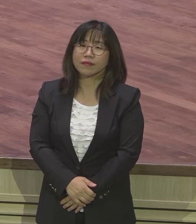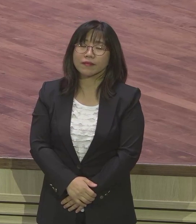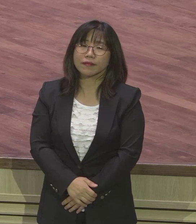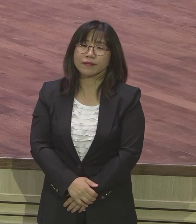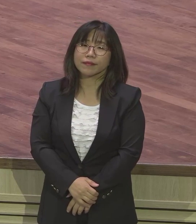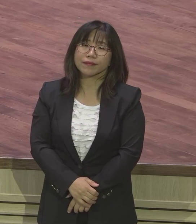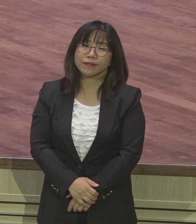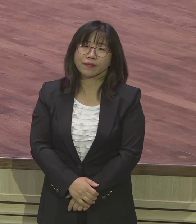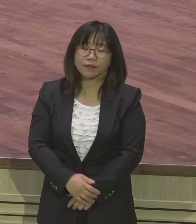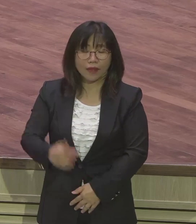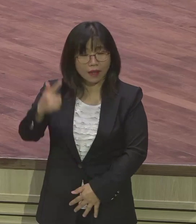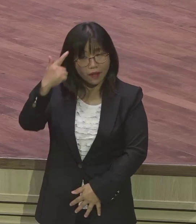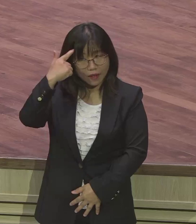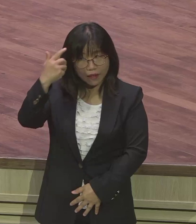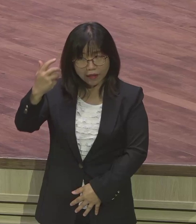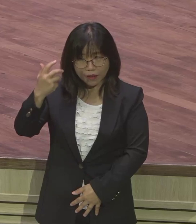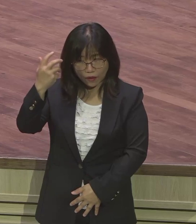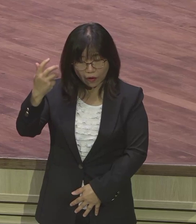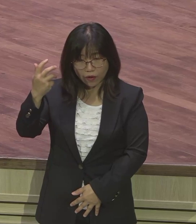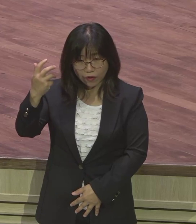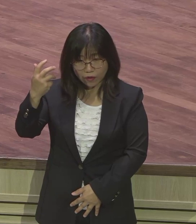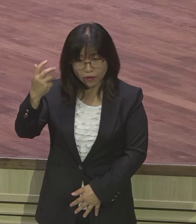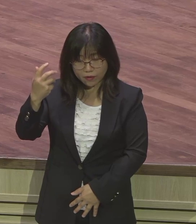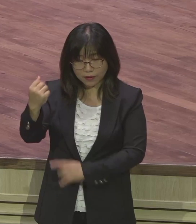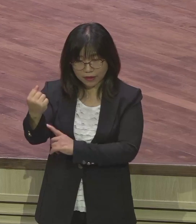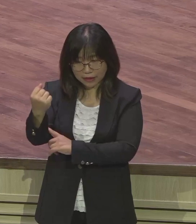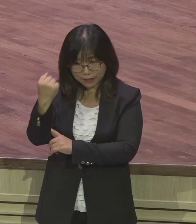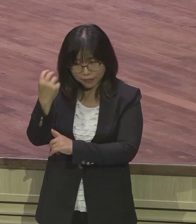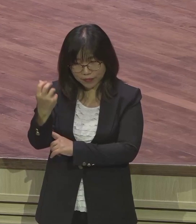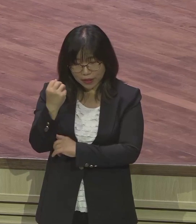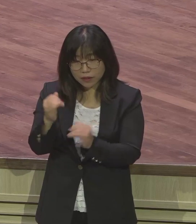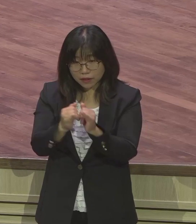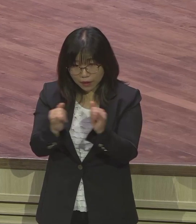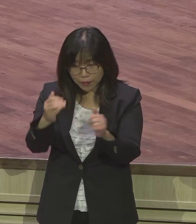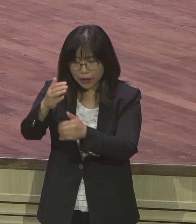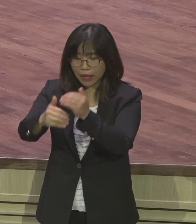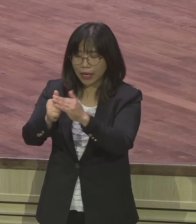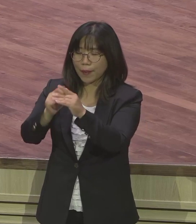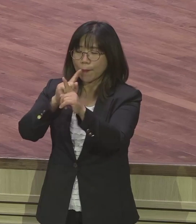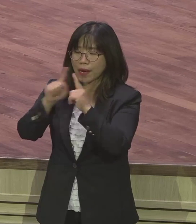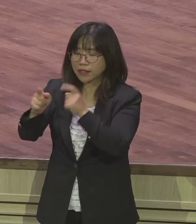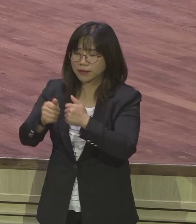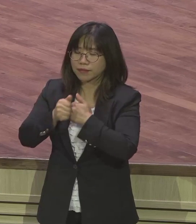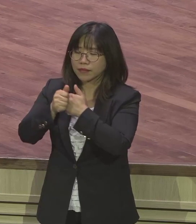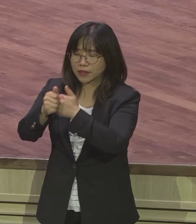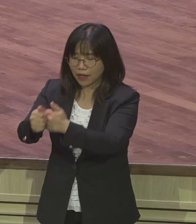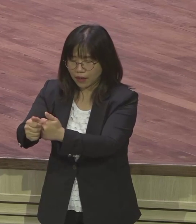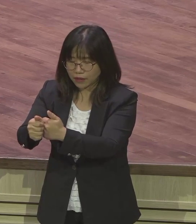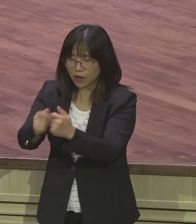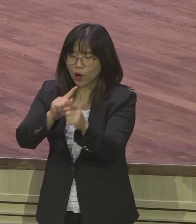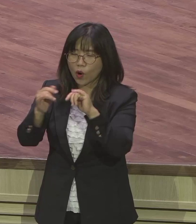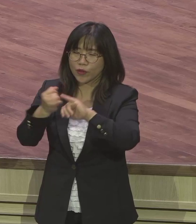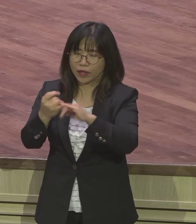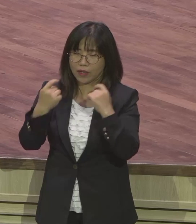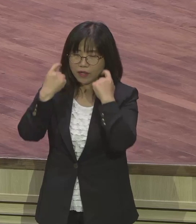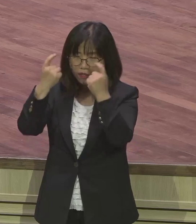영적인 사람 하나님의 말씀 따라가는 은약 여정 속에 있는 사람 하나님의 은약